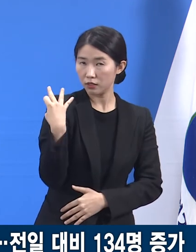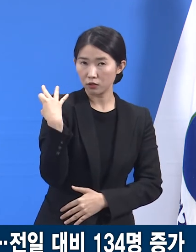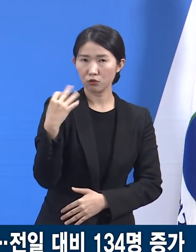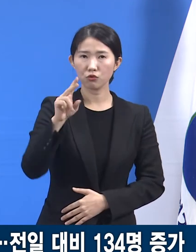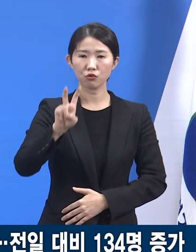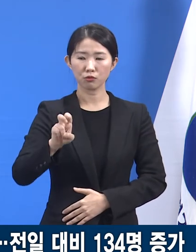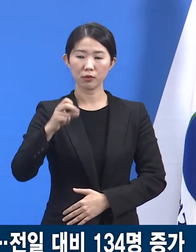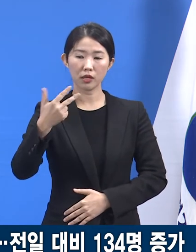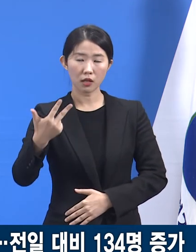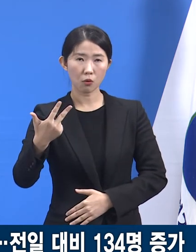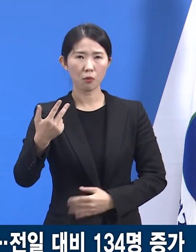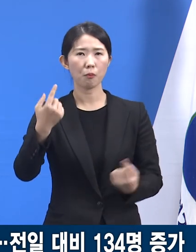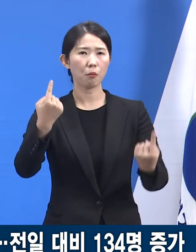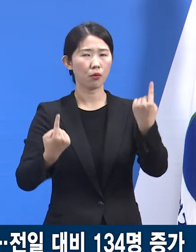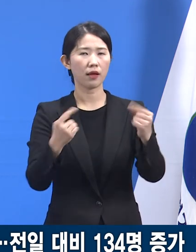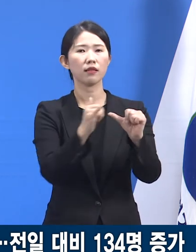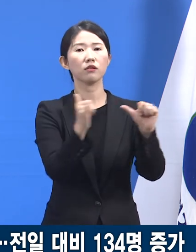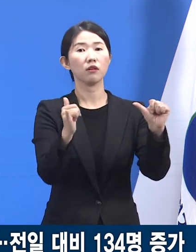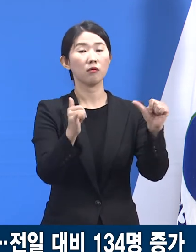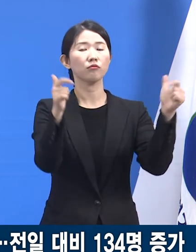5명 감소하였습니다.